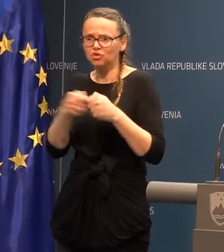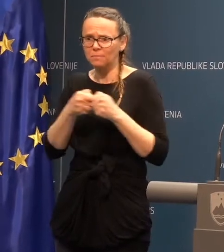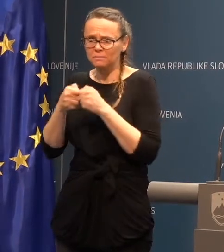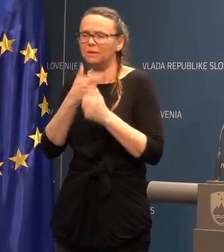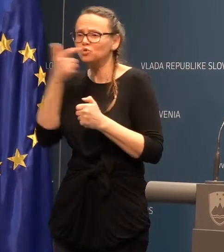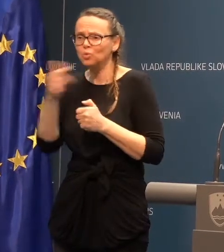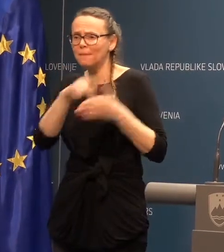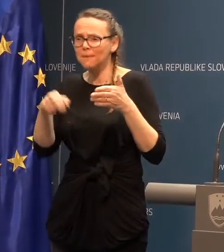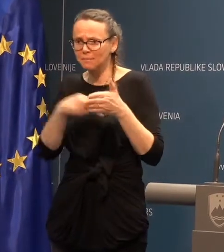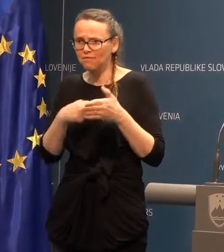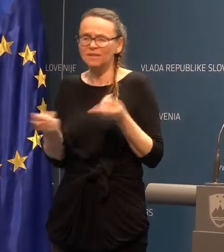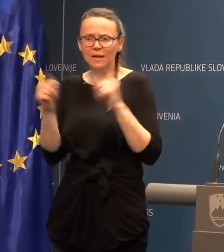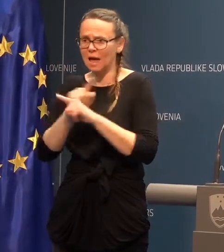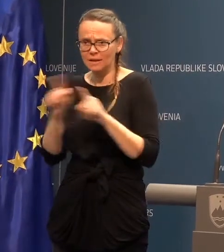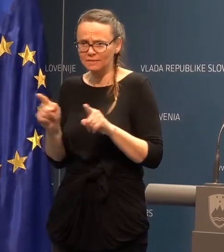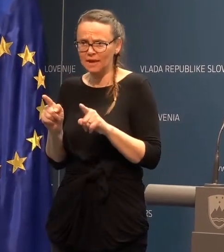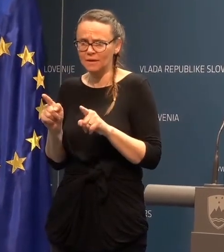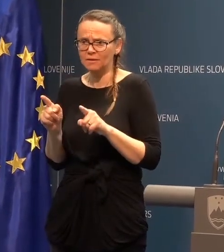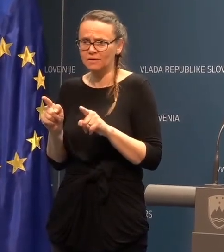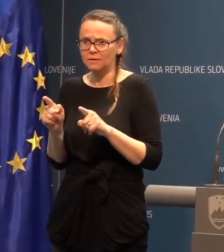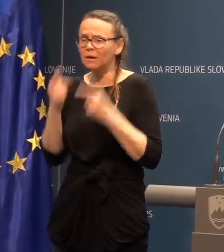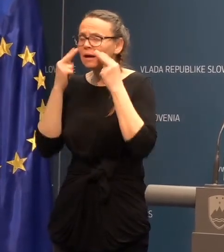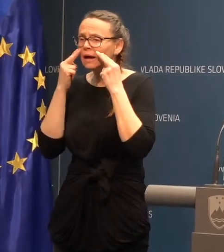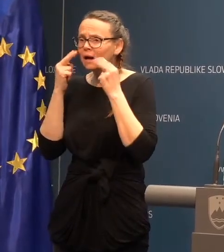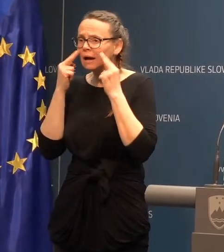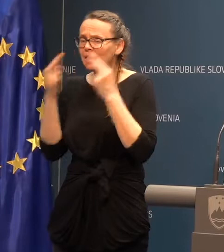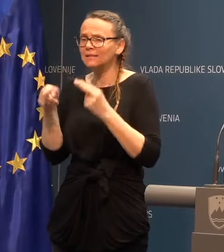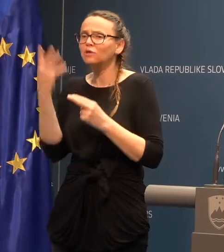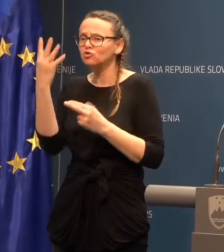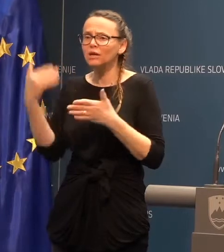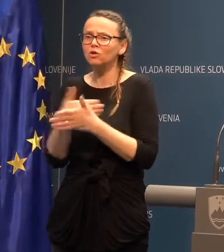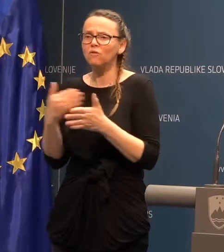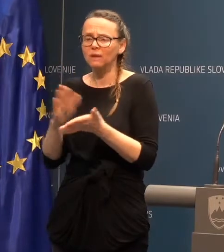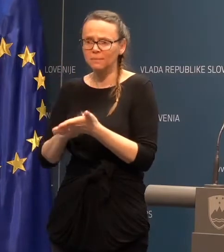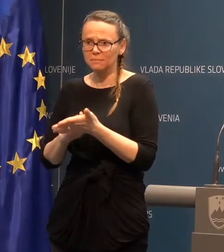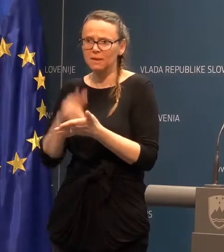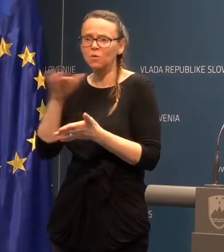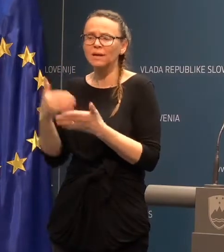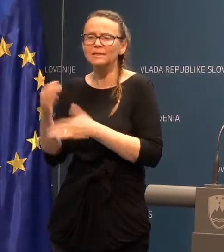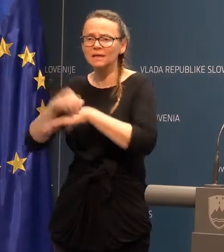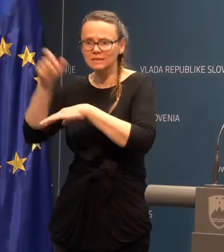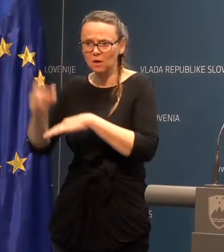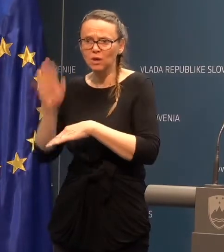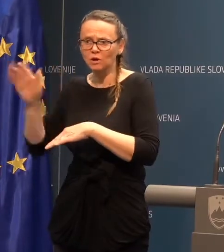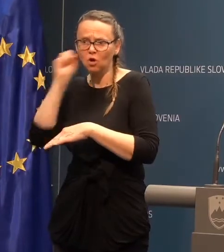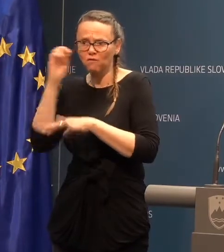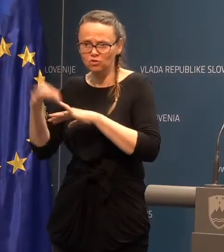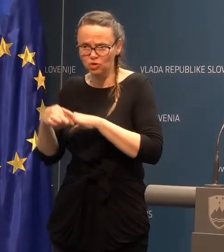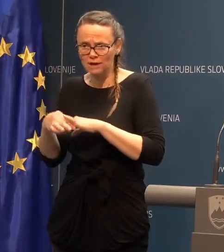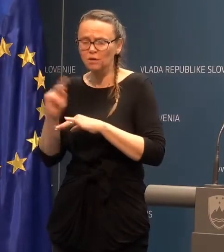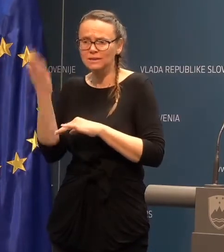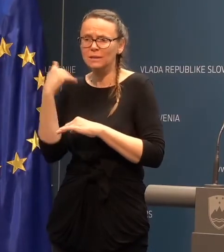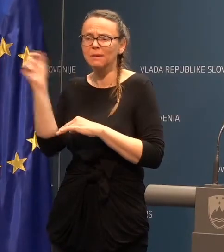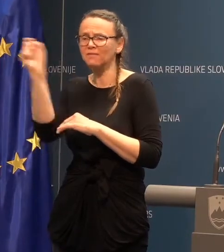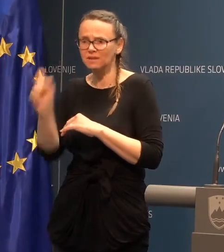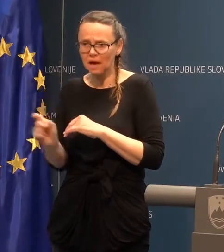prepovedane in niso prepovedane. To je prvo, glede teh štiri nojih primerov. Torej gre za zdravnika, za njegovo ženo, ki sta bila v